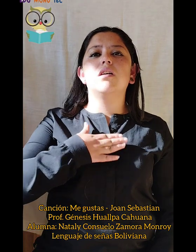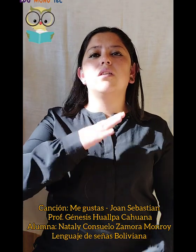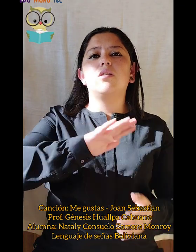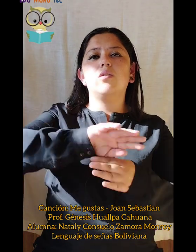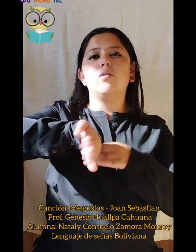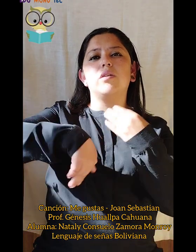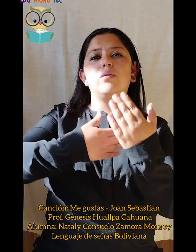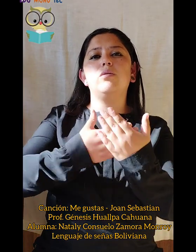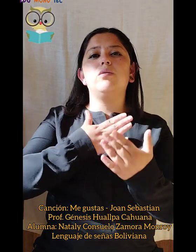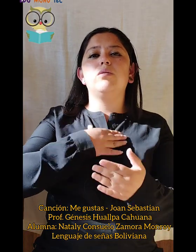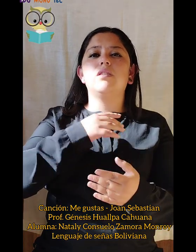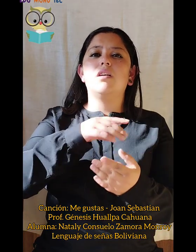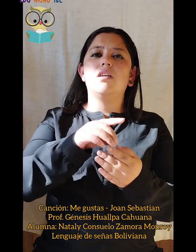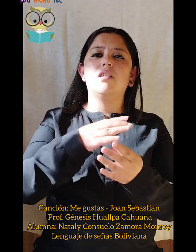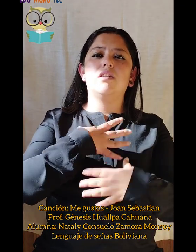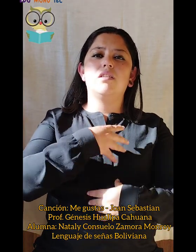Todo me gusta